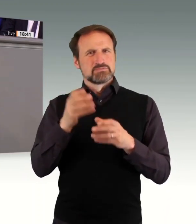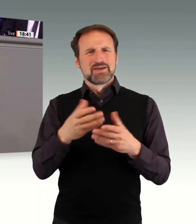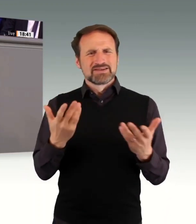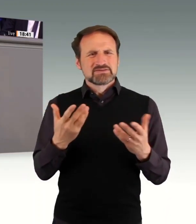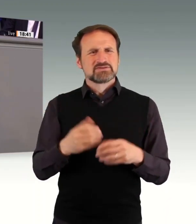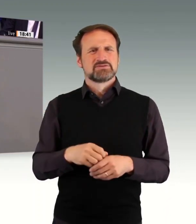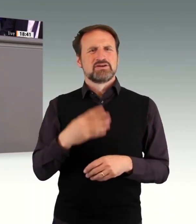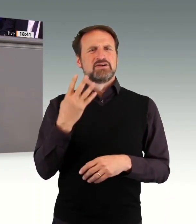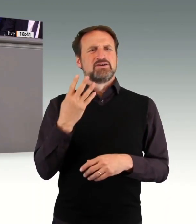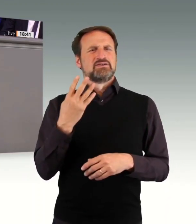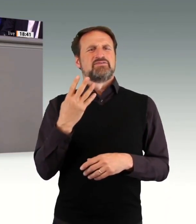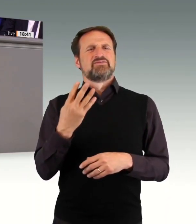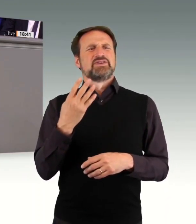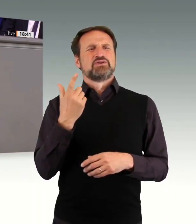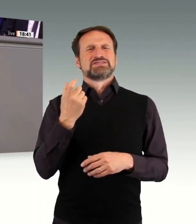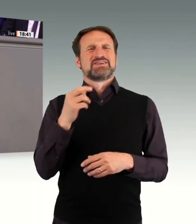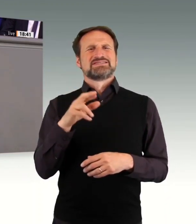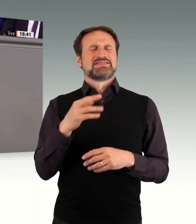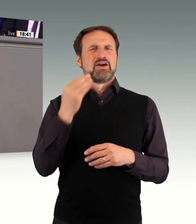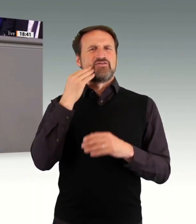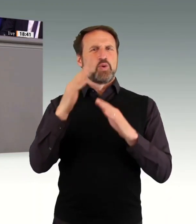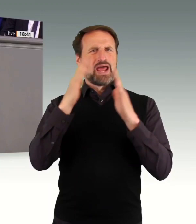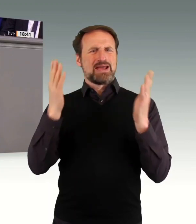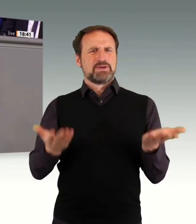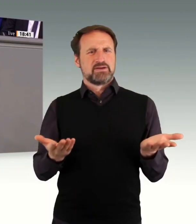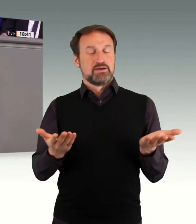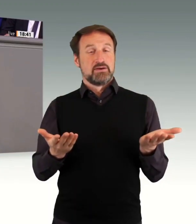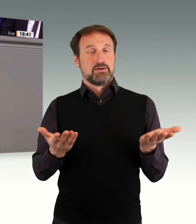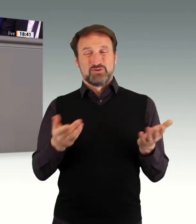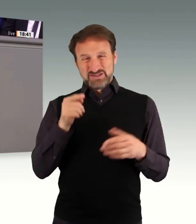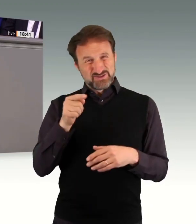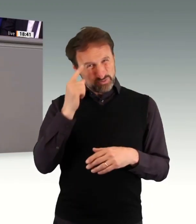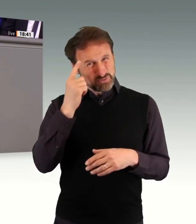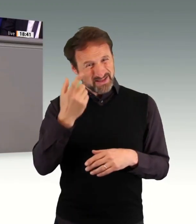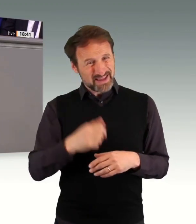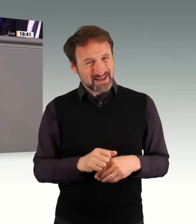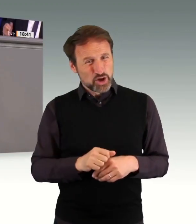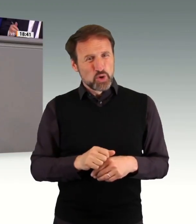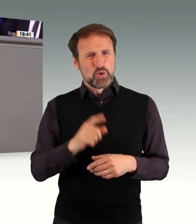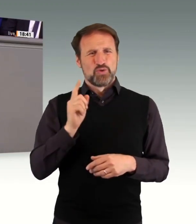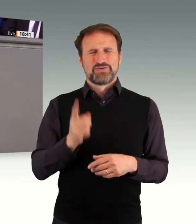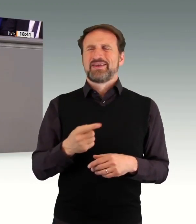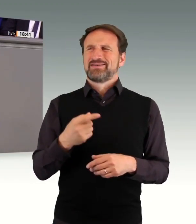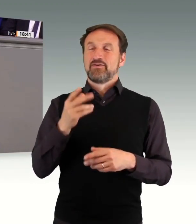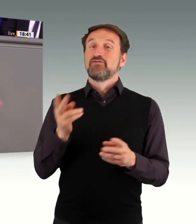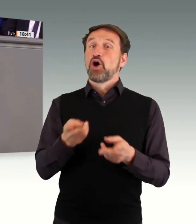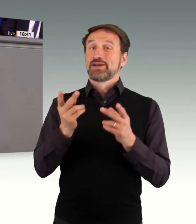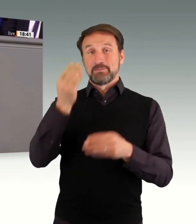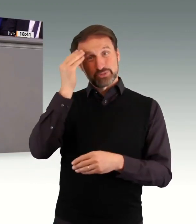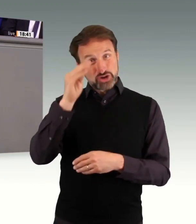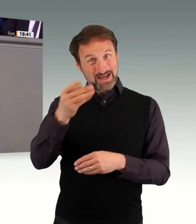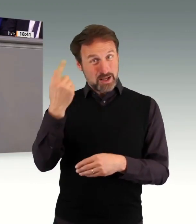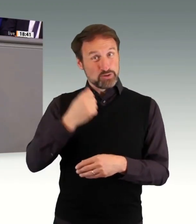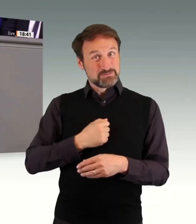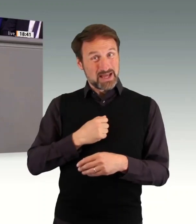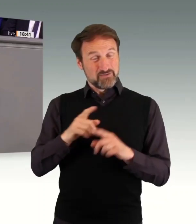werden. Das muss man sich mal reinziehen. Und dann steht in den Förderbescheiden, also aus Baden-Württemberg, bestes Beispiel, in den Förderbescheiden Wohnheim